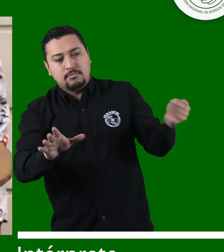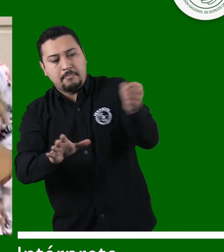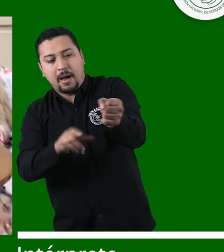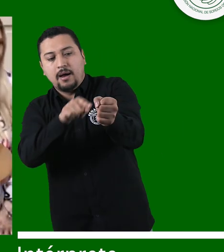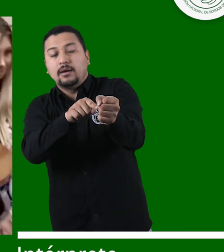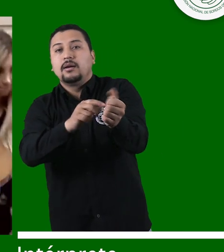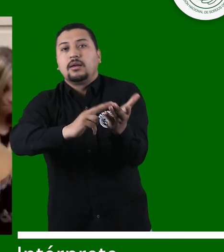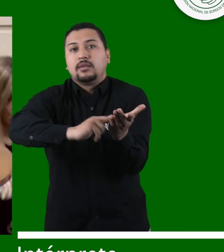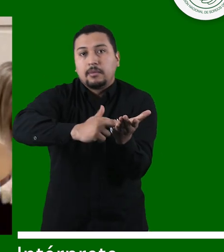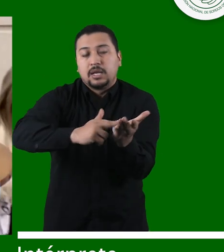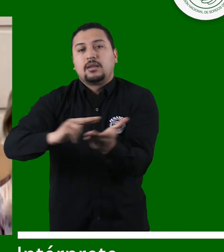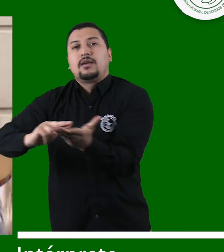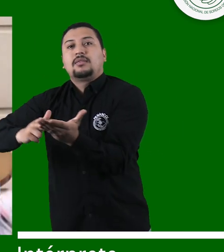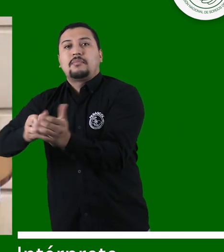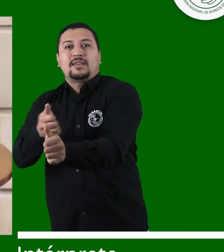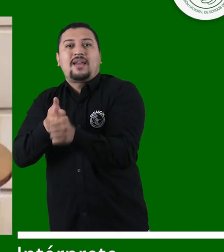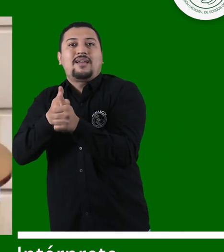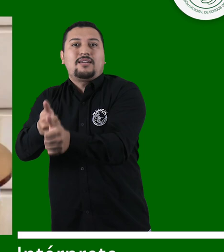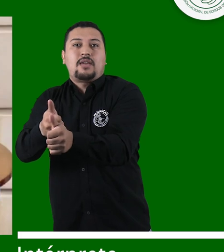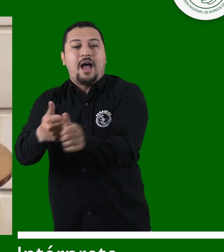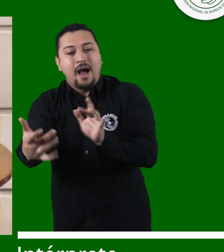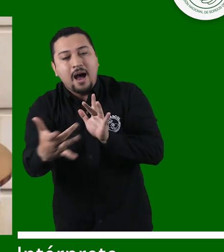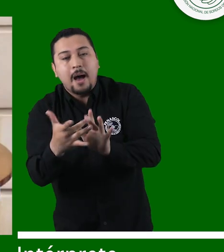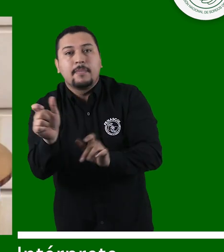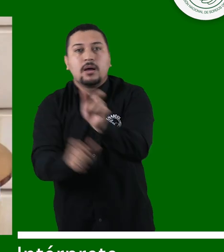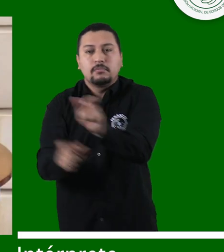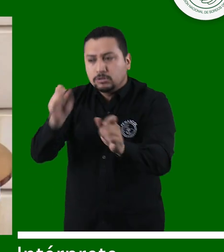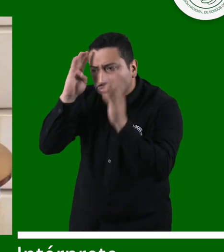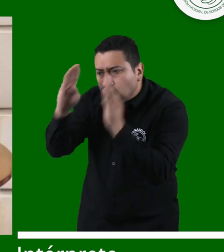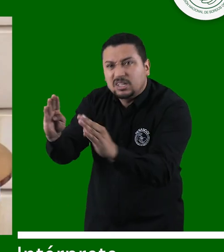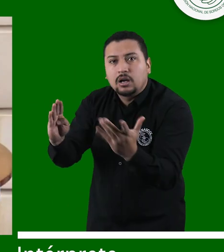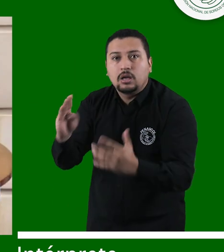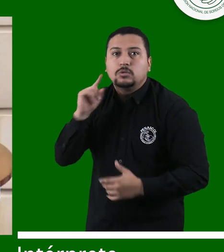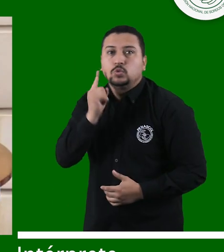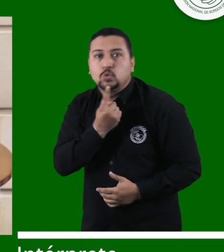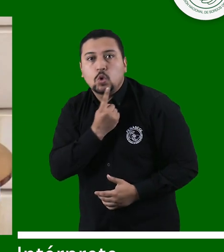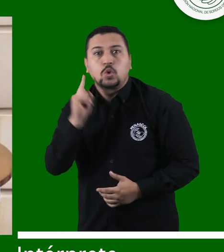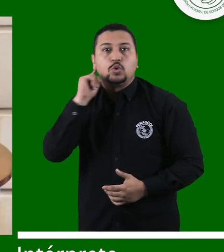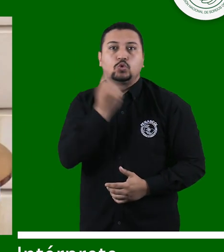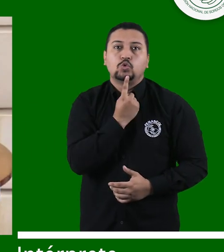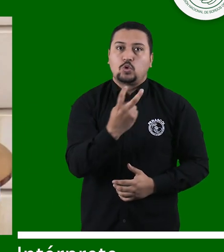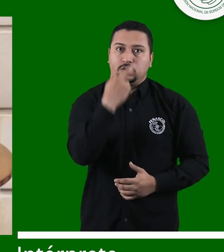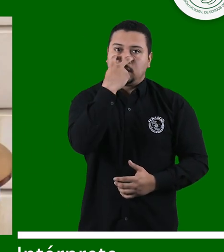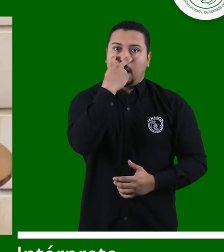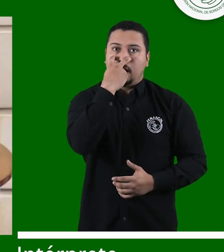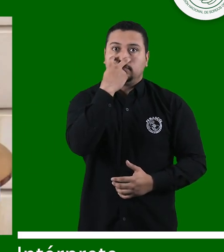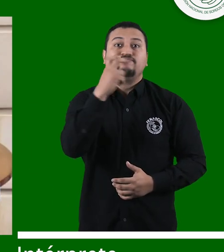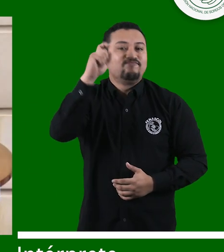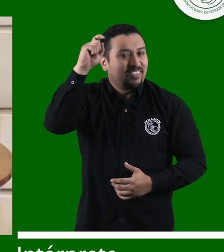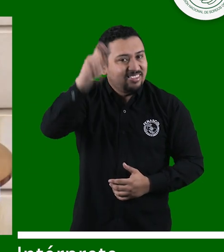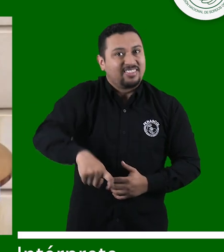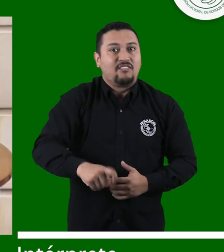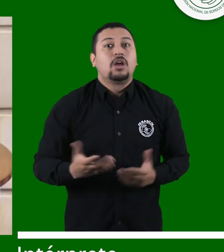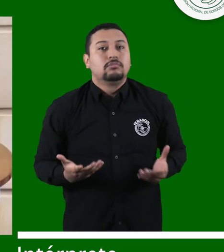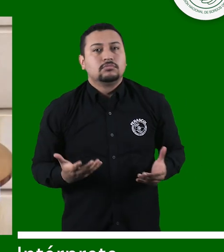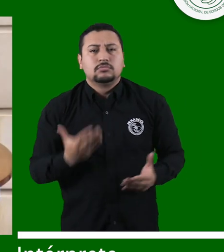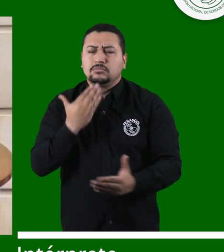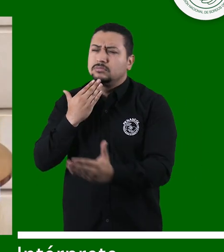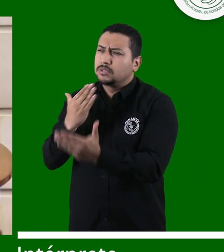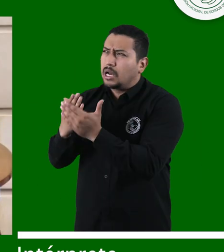intérpretes y guías de intérpretes a personas sordas y sordosiegas. Agradezco el respaldo y a